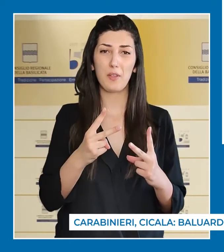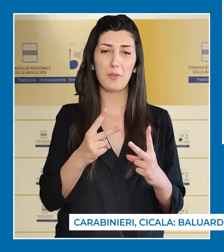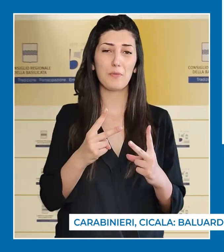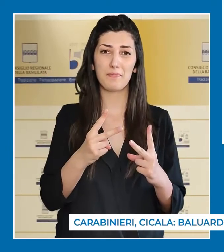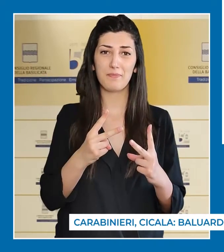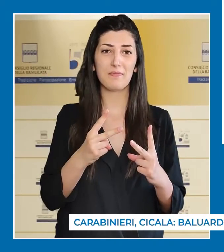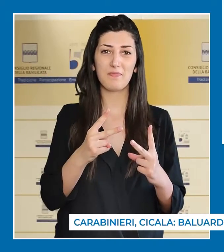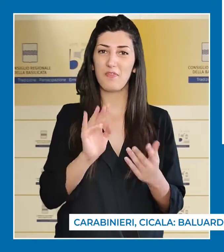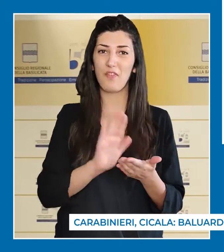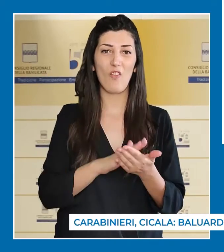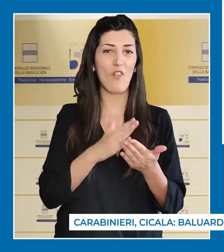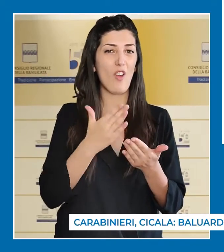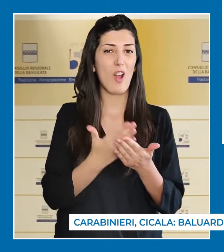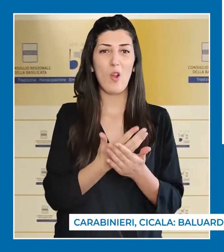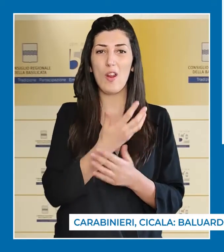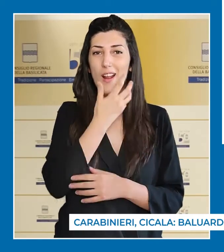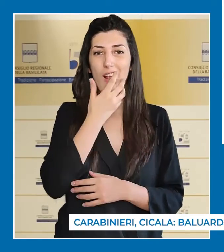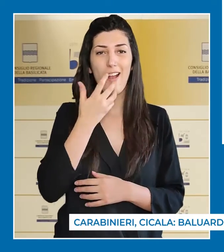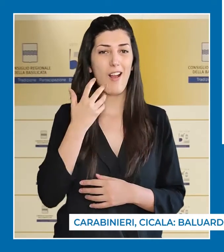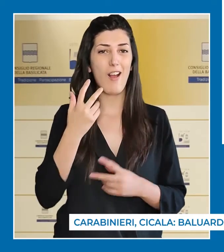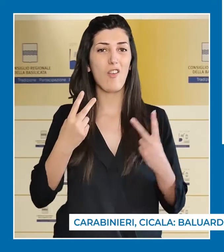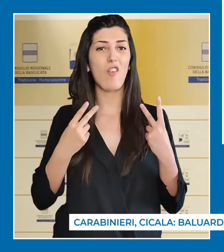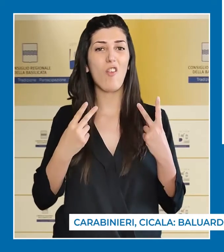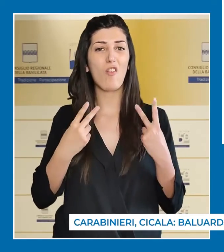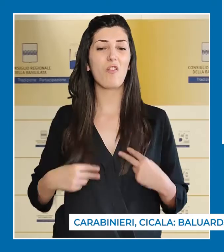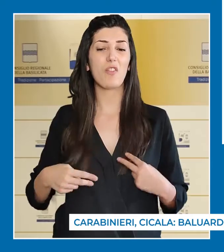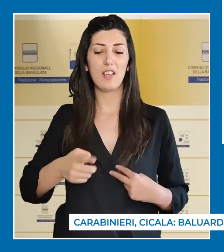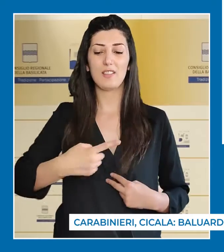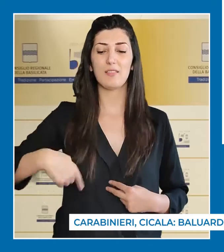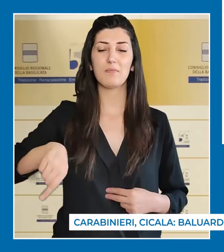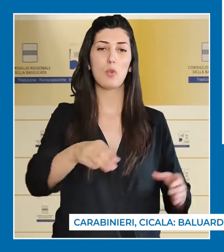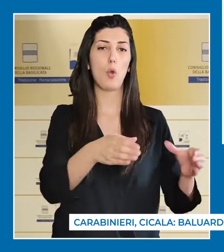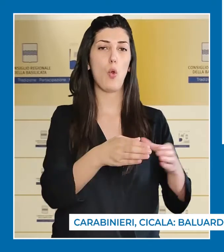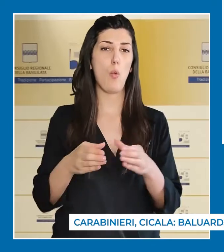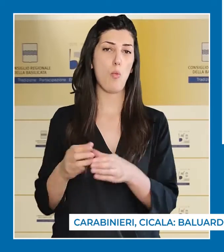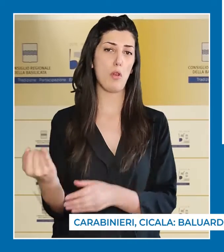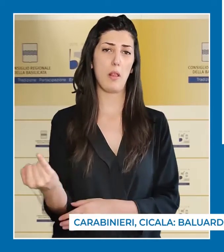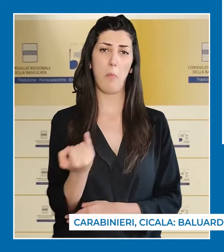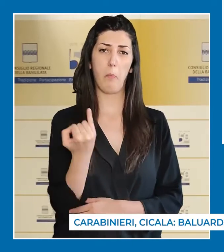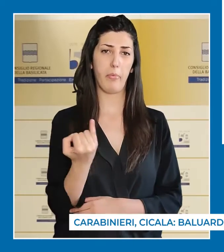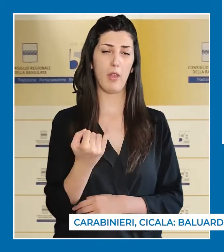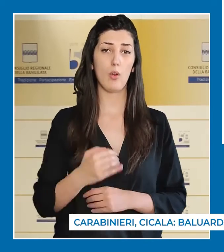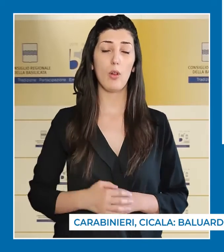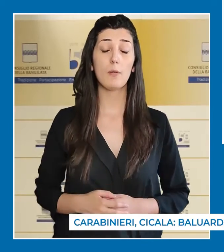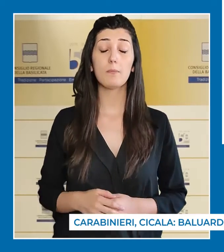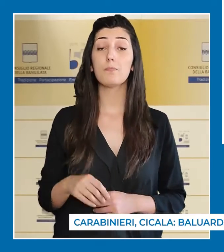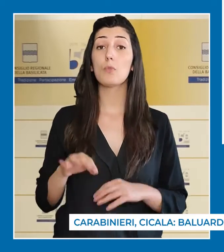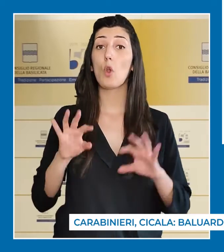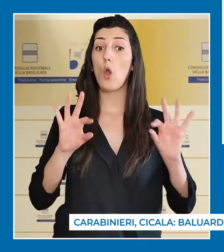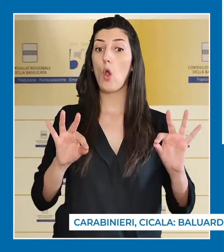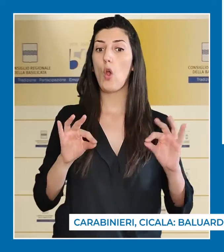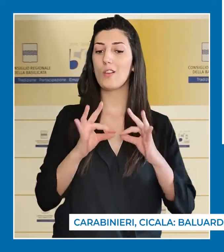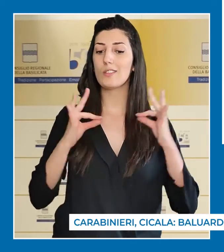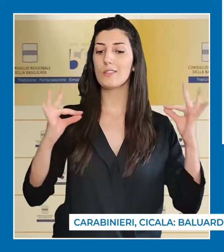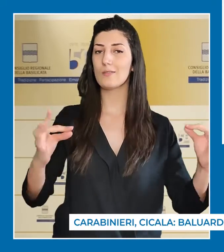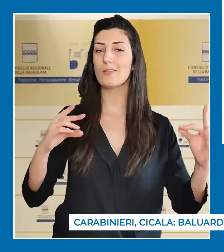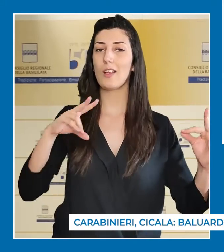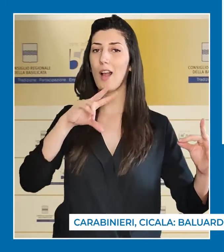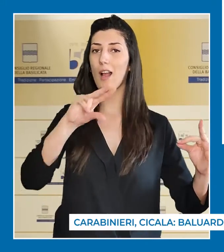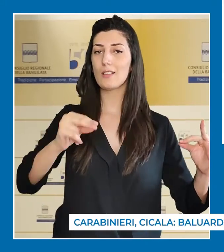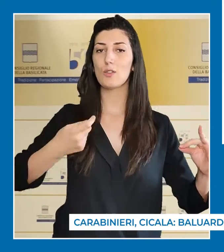rappresenta un baluardo irrinunciabile per la vita delle nostre piccole comunità.